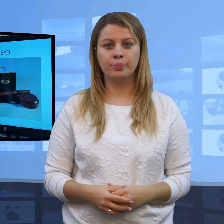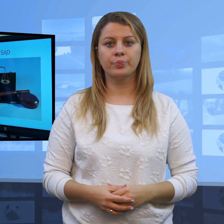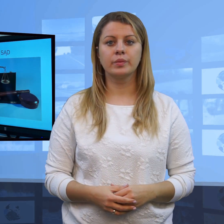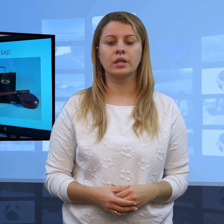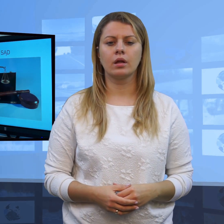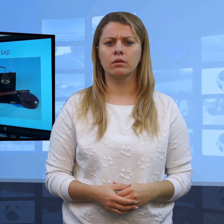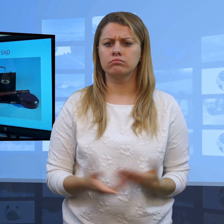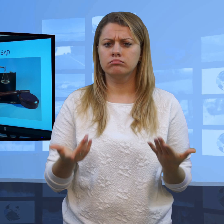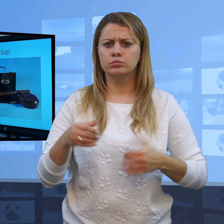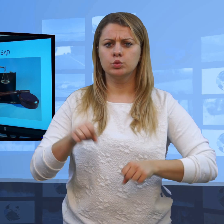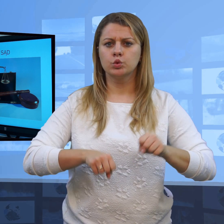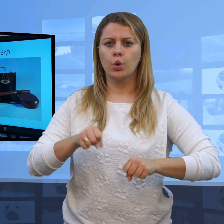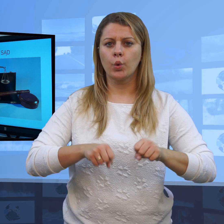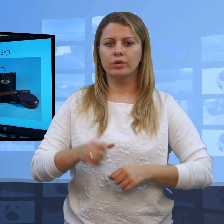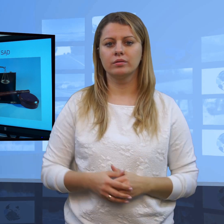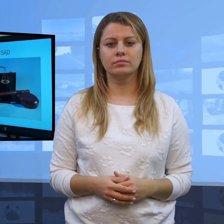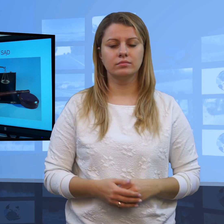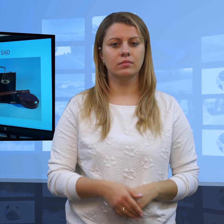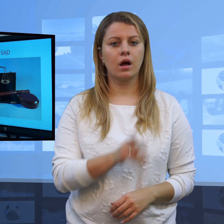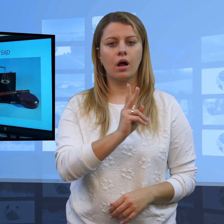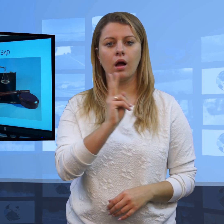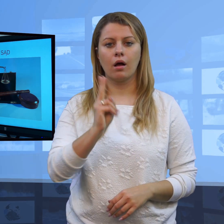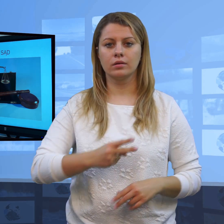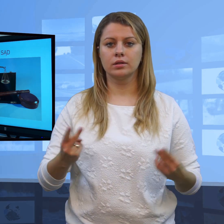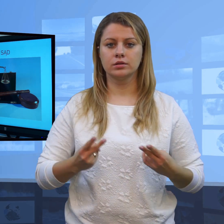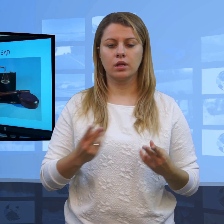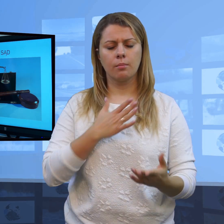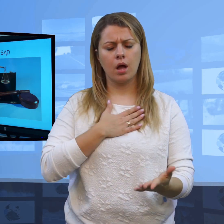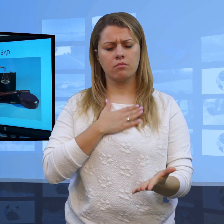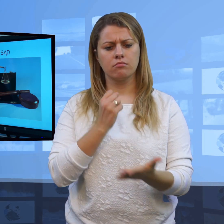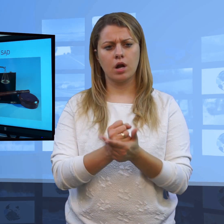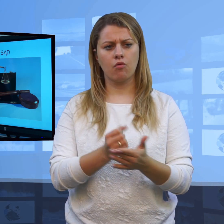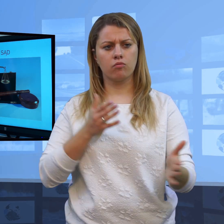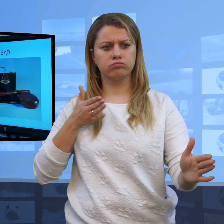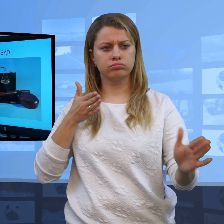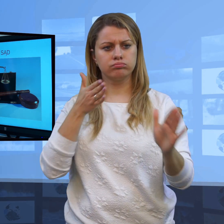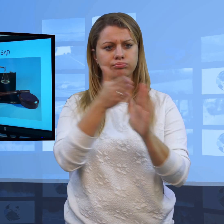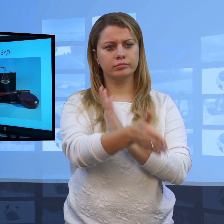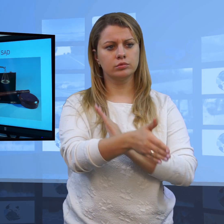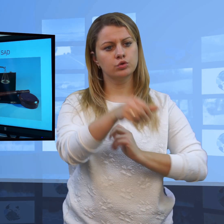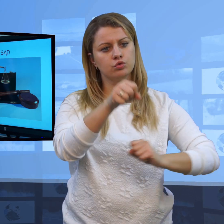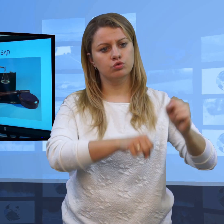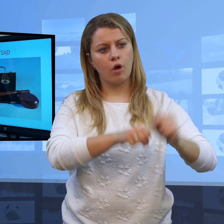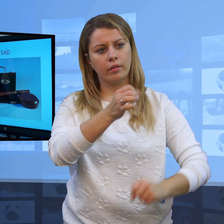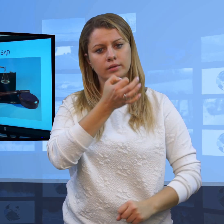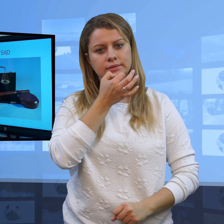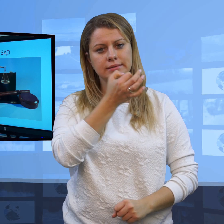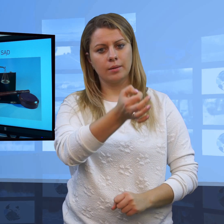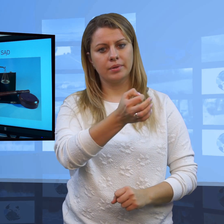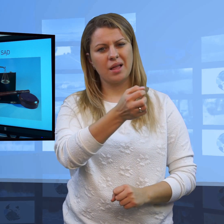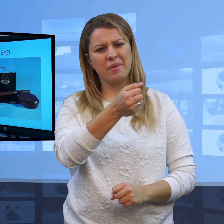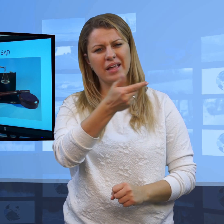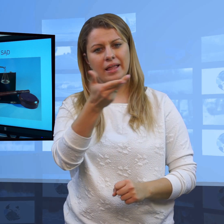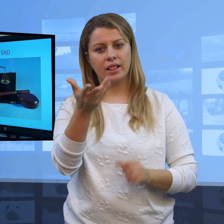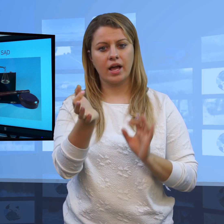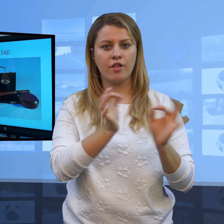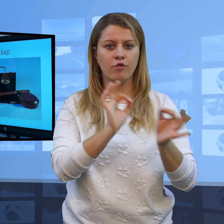Jeżeli chodzi o sąd, każdy dziennikarz ma prawo pójść do sądu i zapytać o